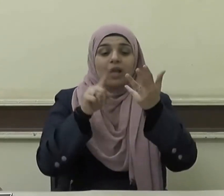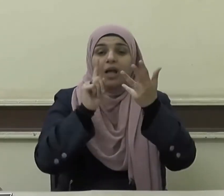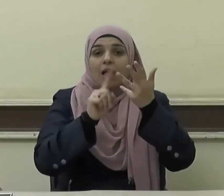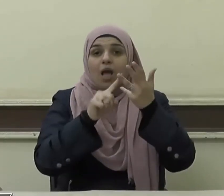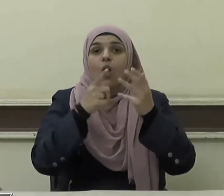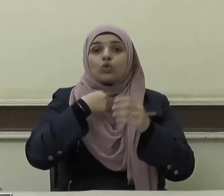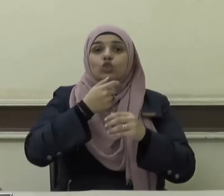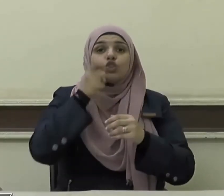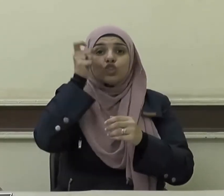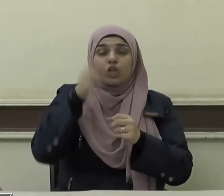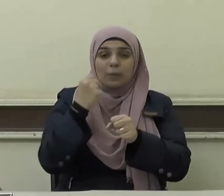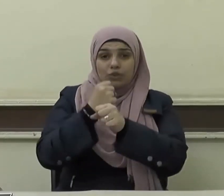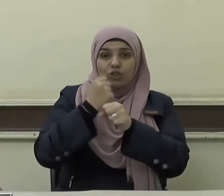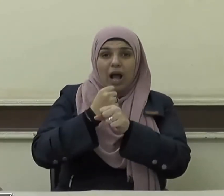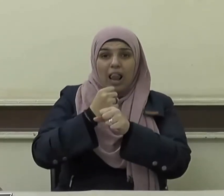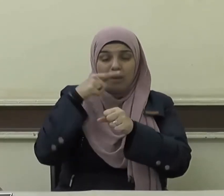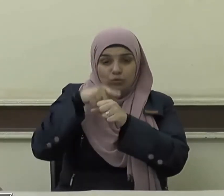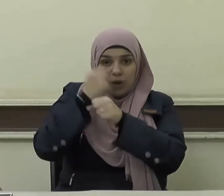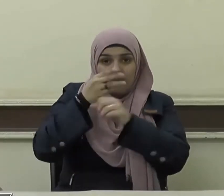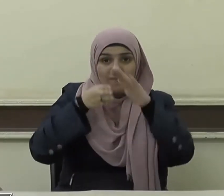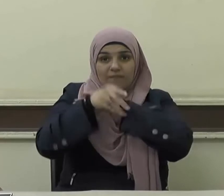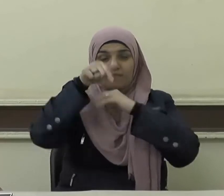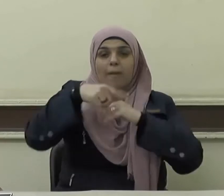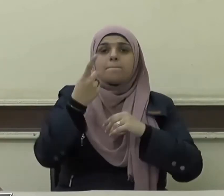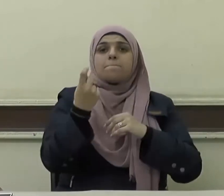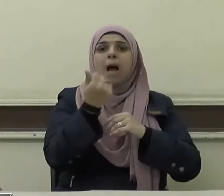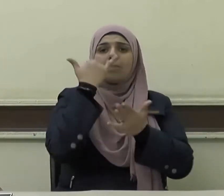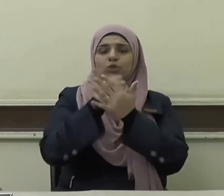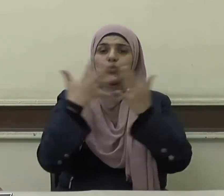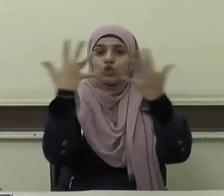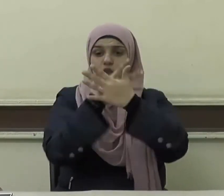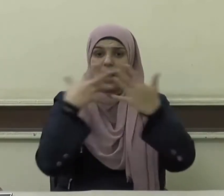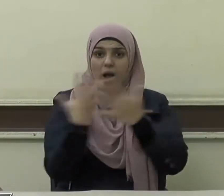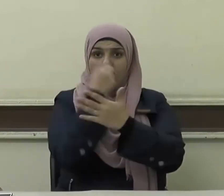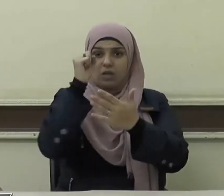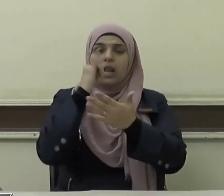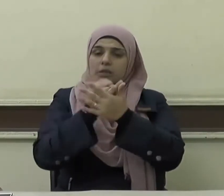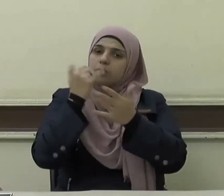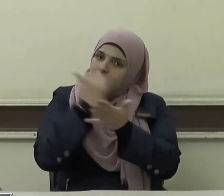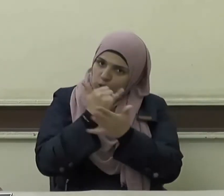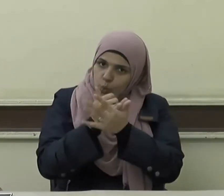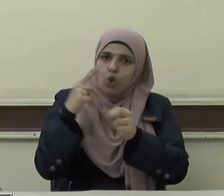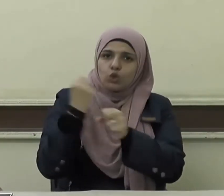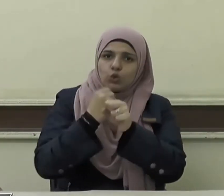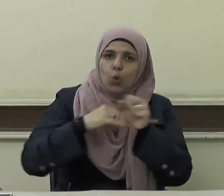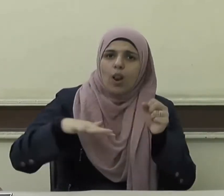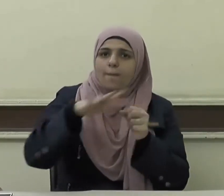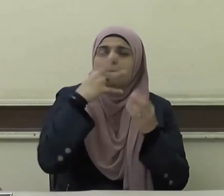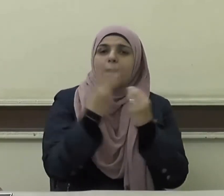والخادم راع في مال سيده ومسؤول عن رعيته